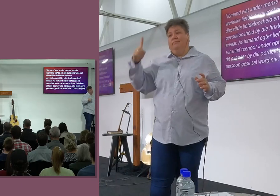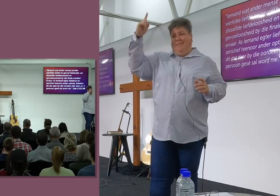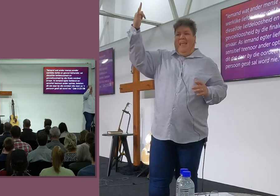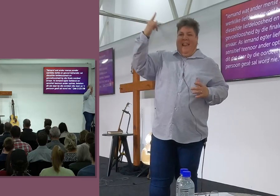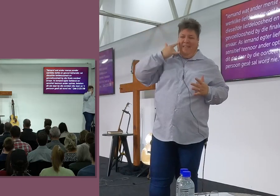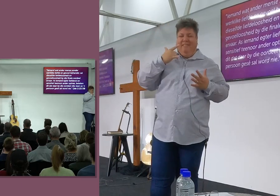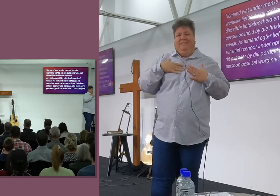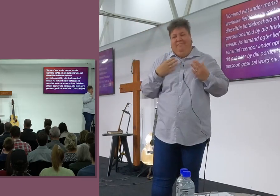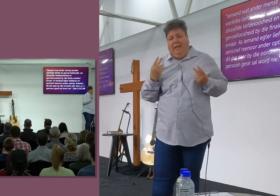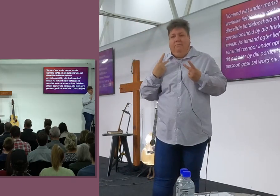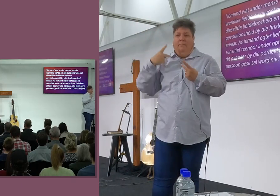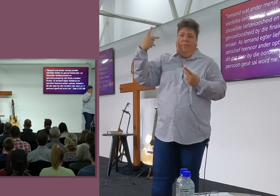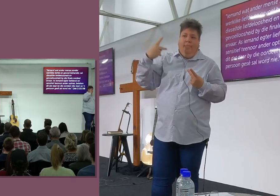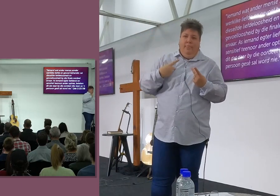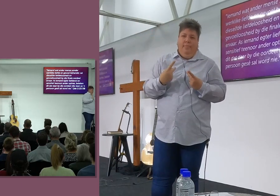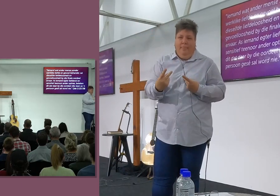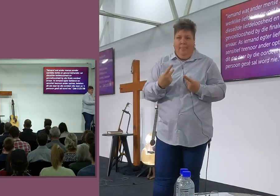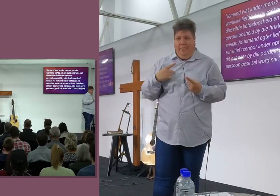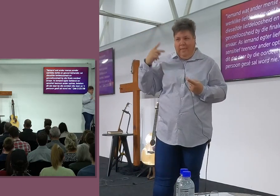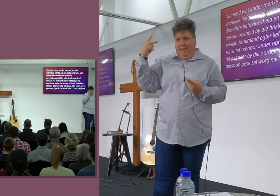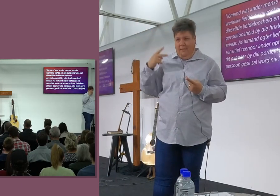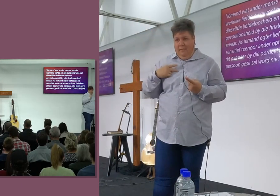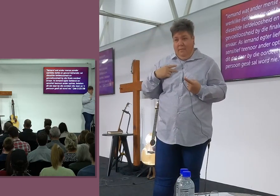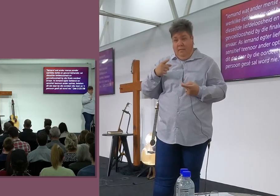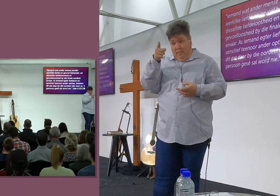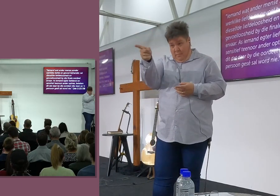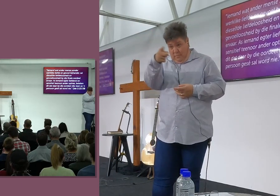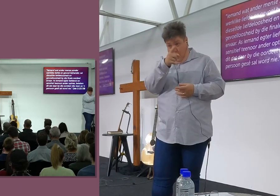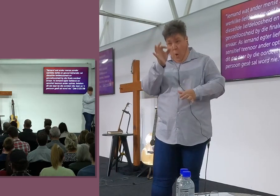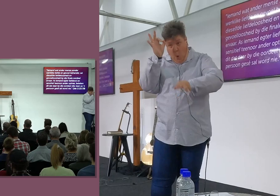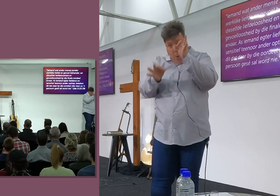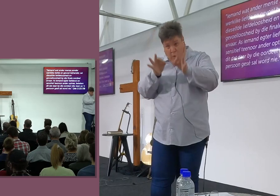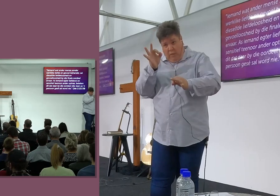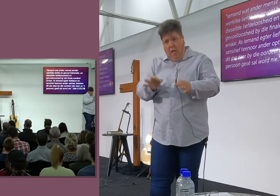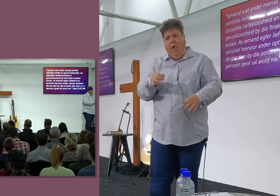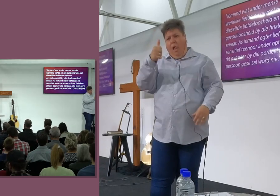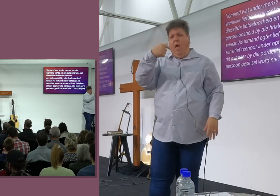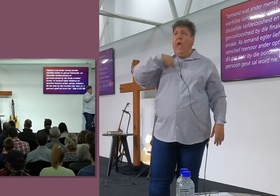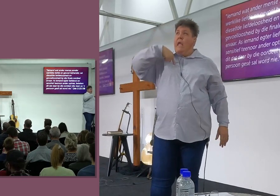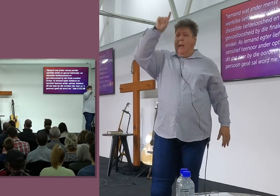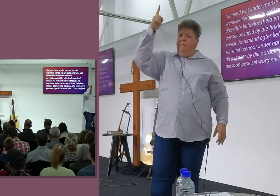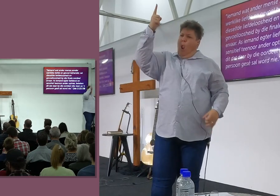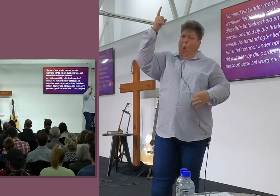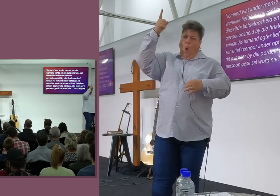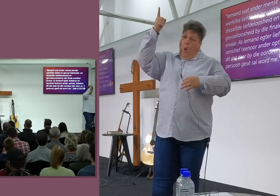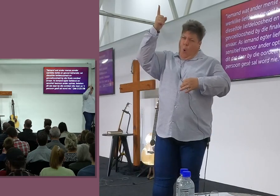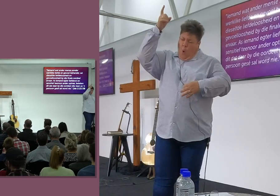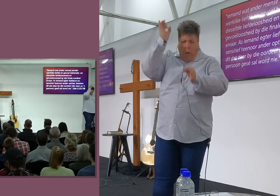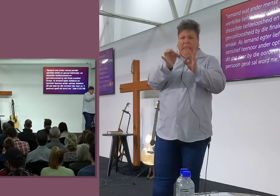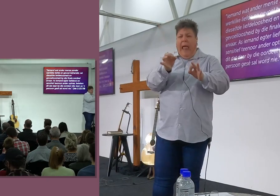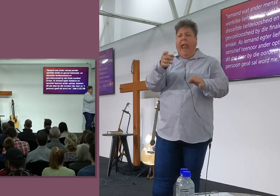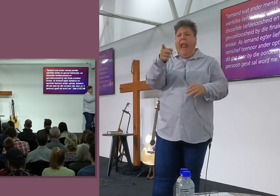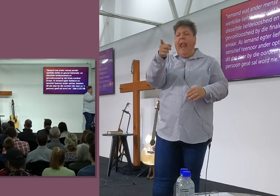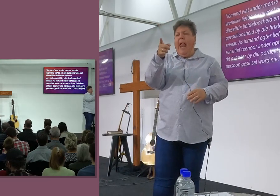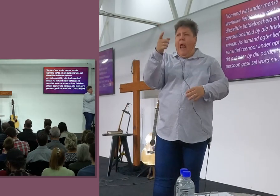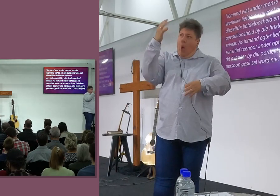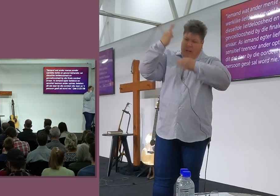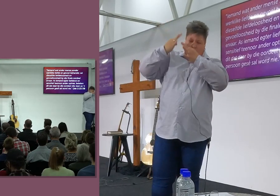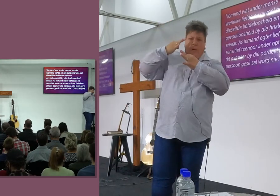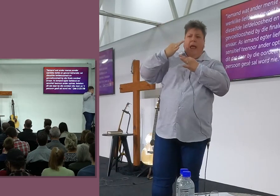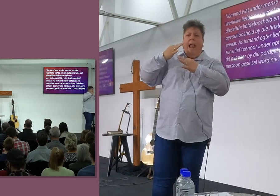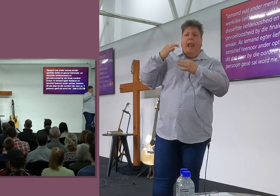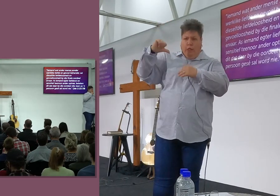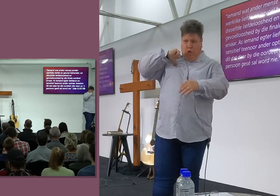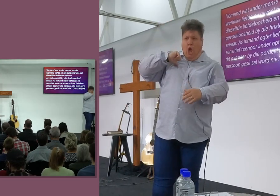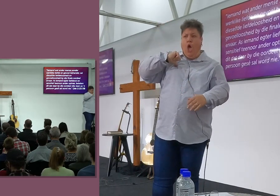gaan. Jees het gesê, met die selfde oordeel waarmee julle oordeel sal oor julle geoordeel word. Nee? Dit is wat hierdie vers